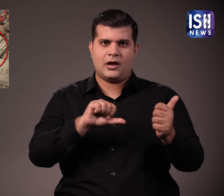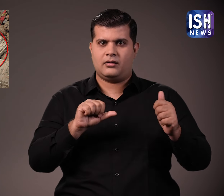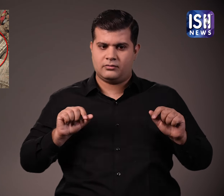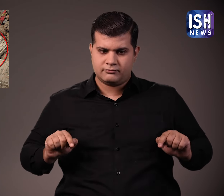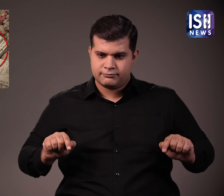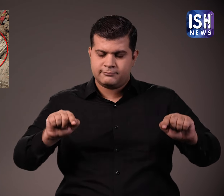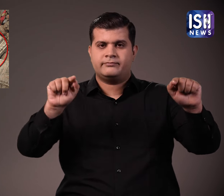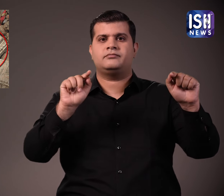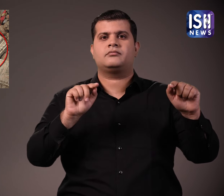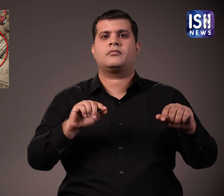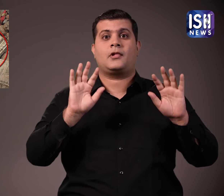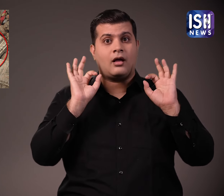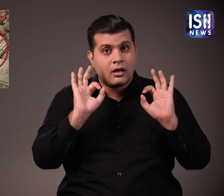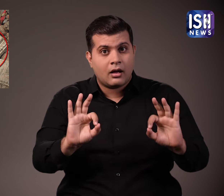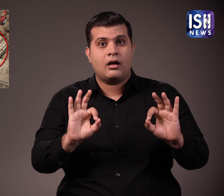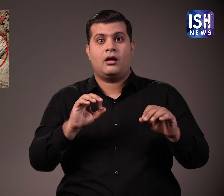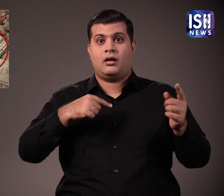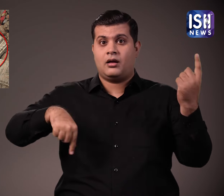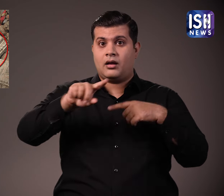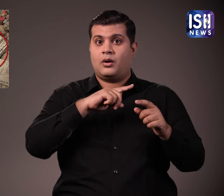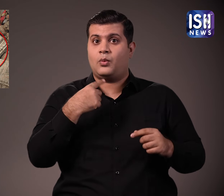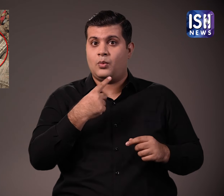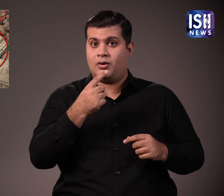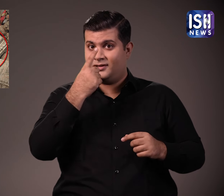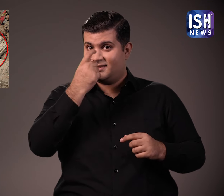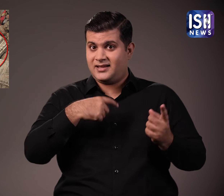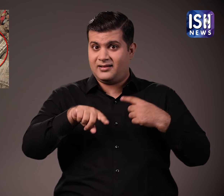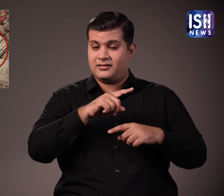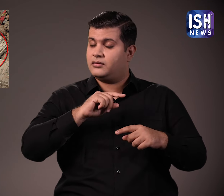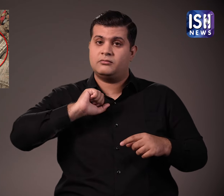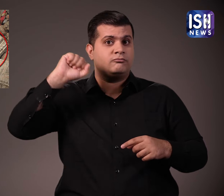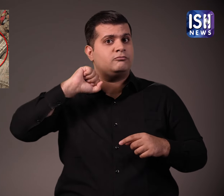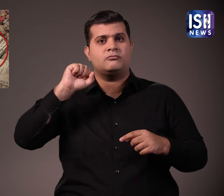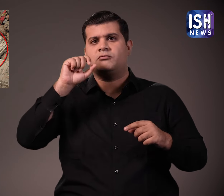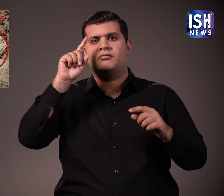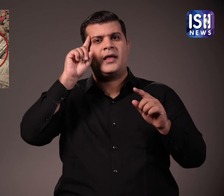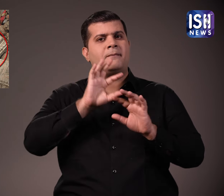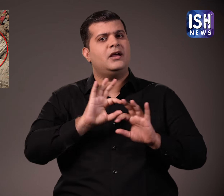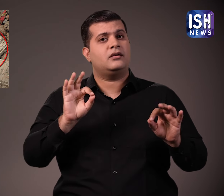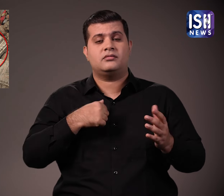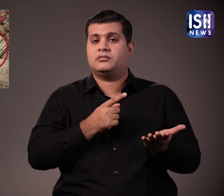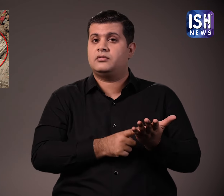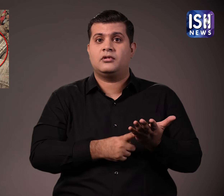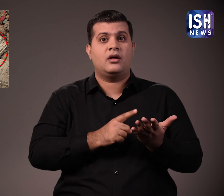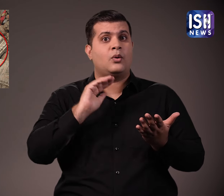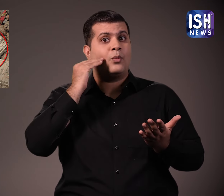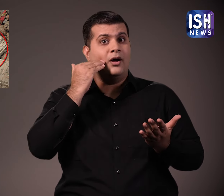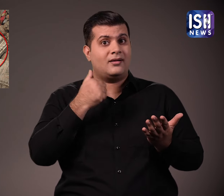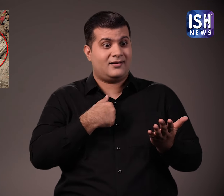पुना सापित करने का आदेश दिया है. हाला कि जैन नेदाओं ने कहा है कि जब तक उनकी मांगे पूरी नहीं हो जाती, वे प्रदर्शन